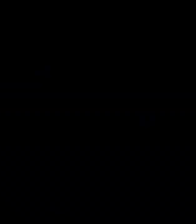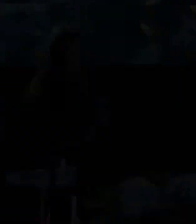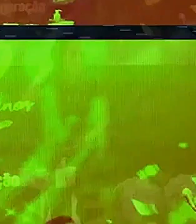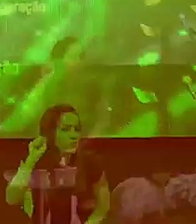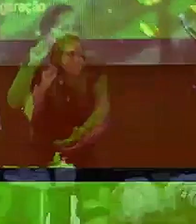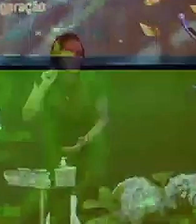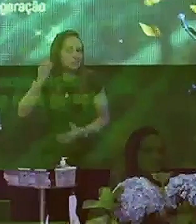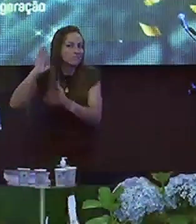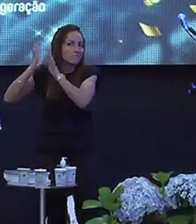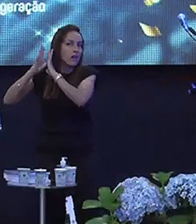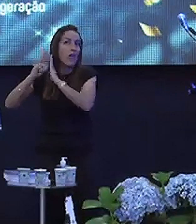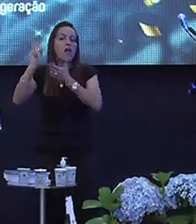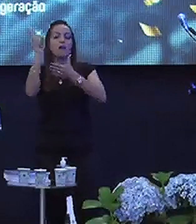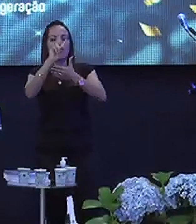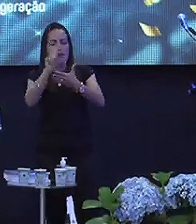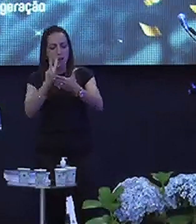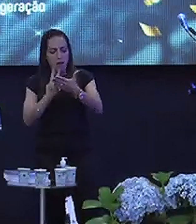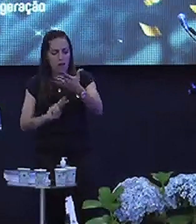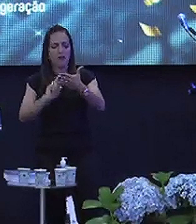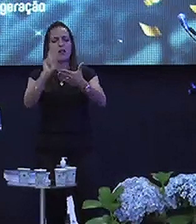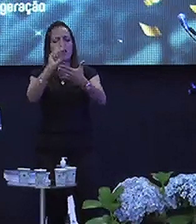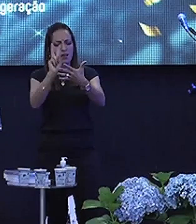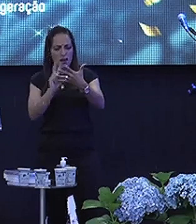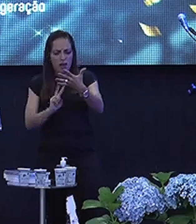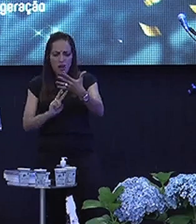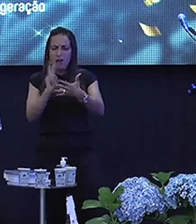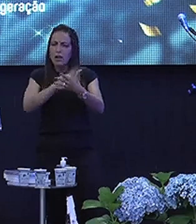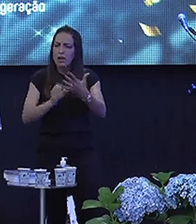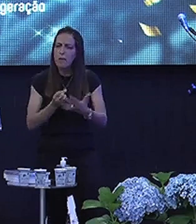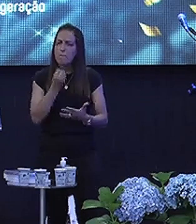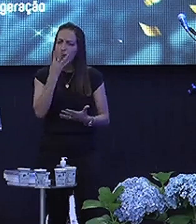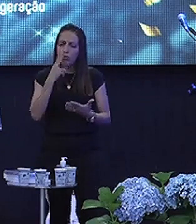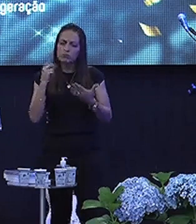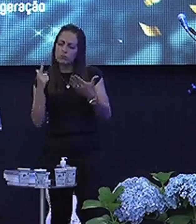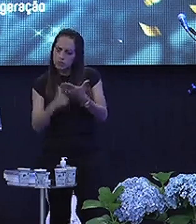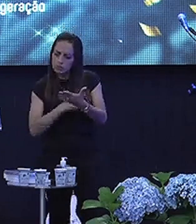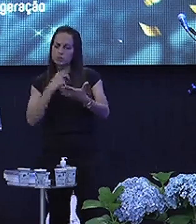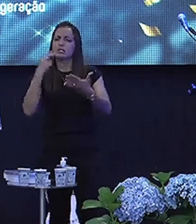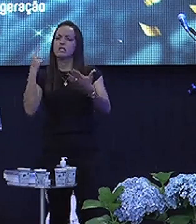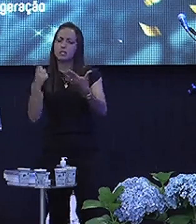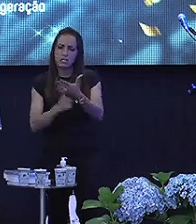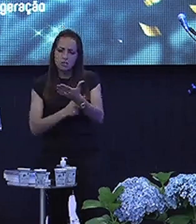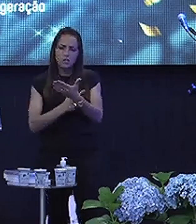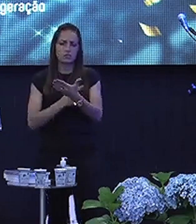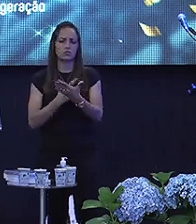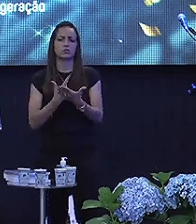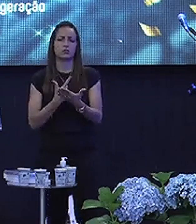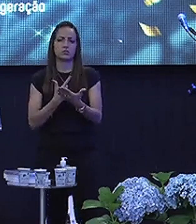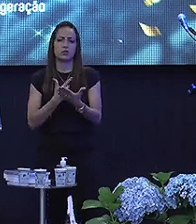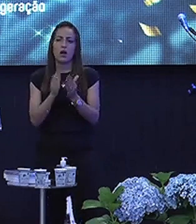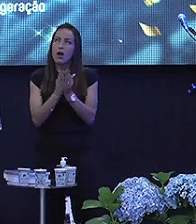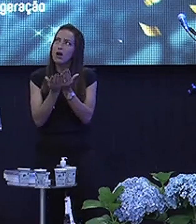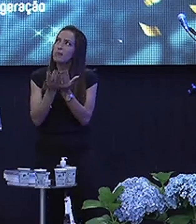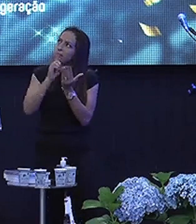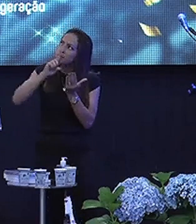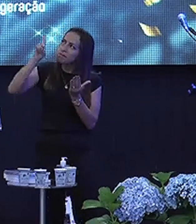que amadurece a gente é ler Ler bons livros Ler as escrituras sagradas, principalmente